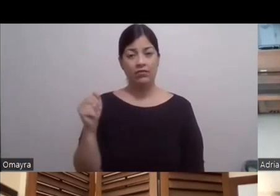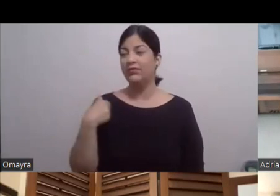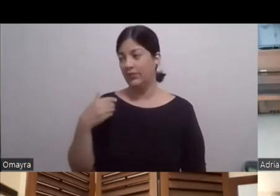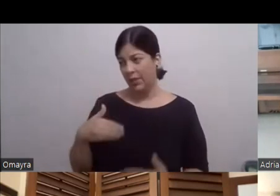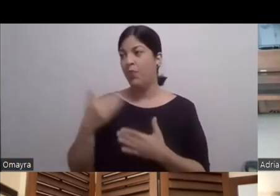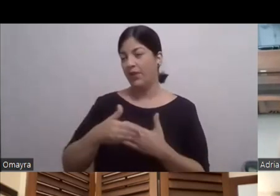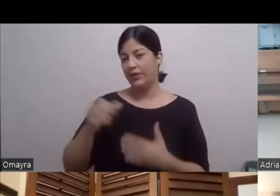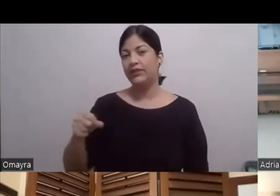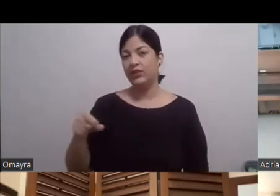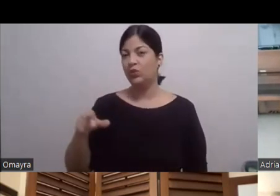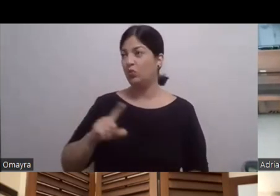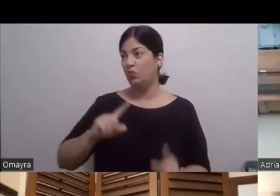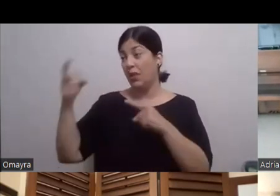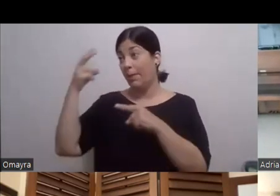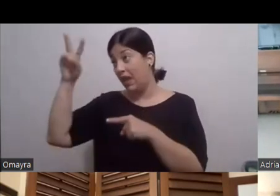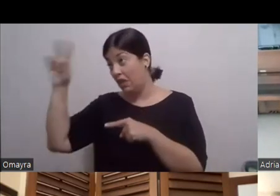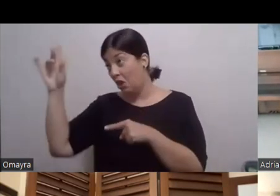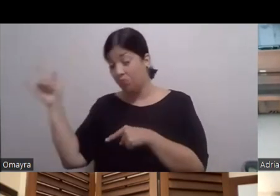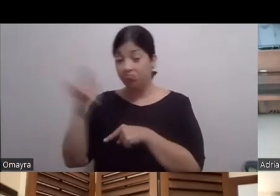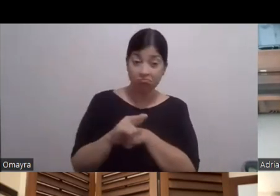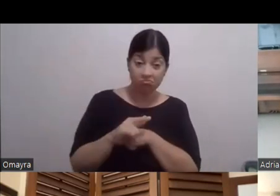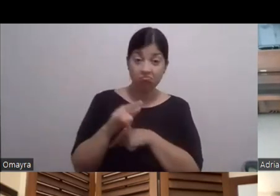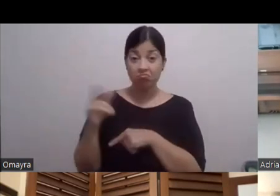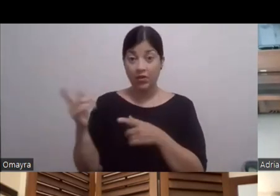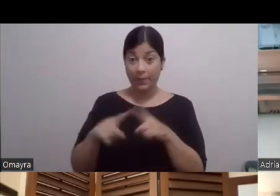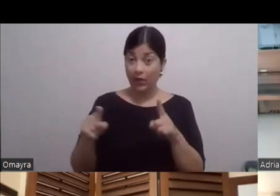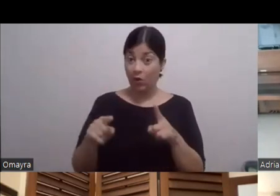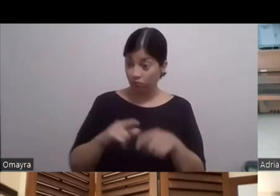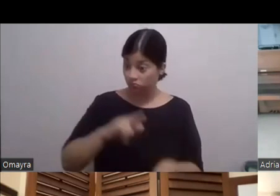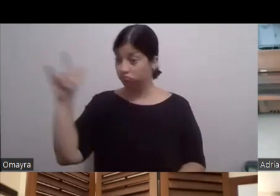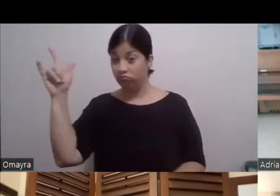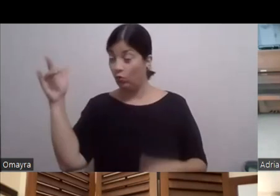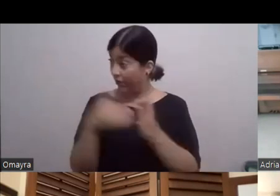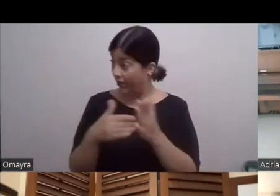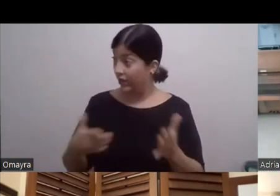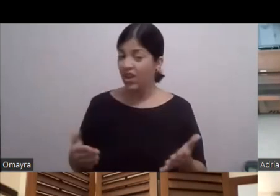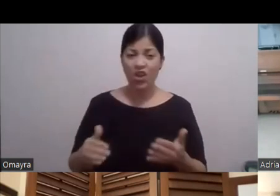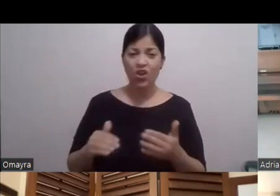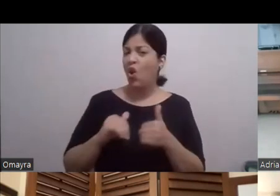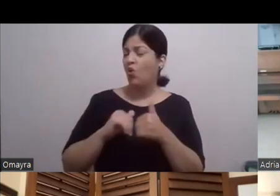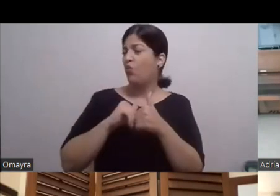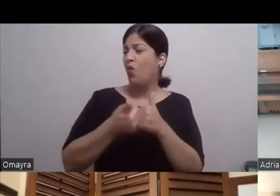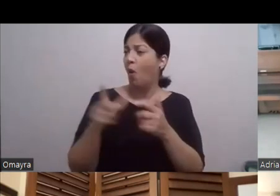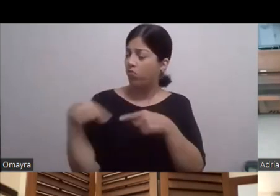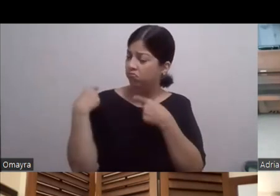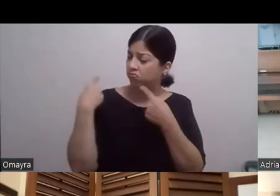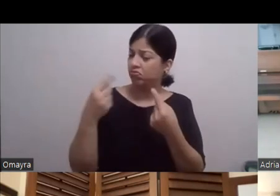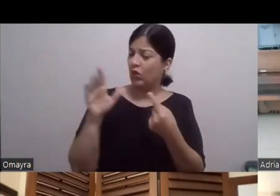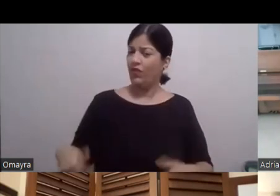A México Habías vuelto Etcétera Pero vuelves hacia allá ¿Cómo ¿Cómo ha sido ese Tu vida Del 18 Este ir y